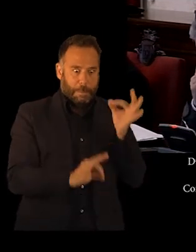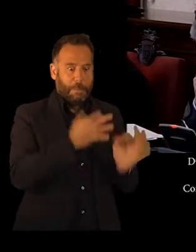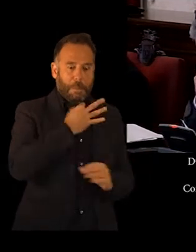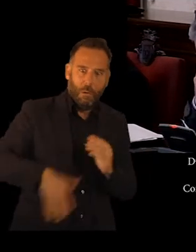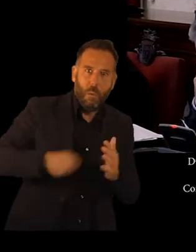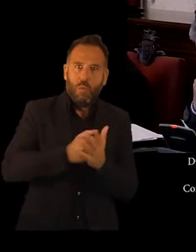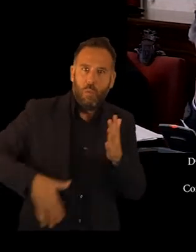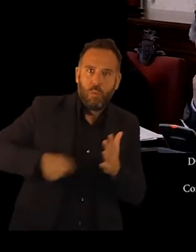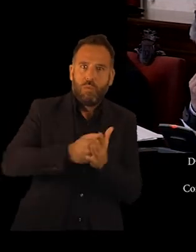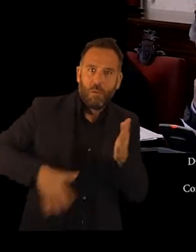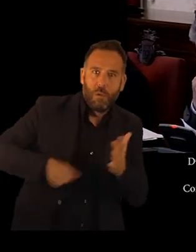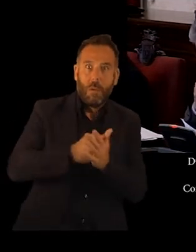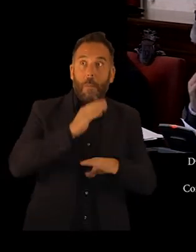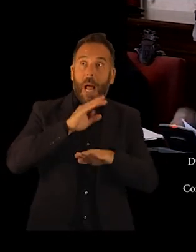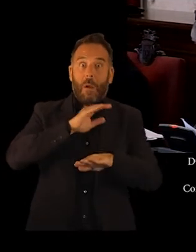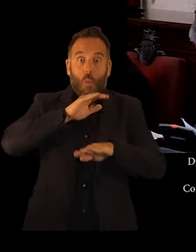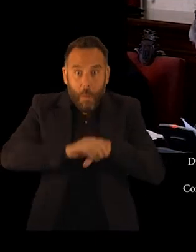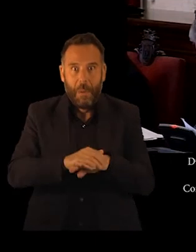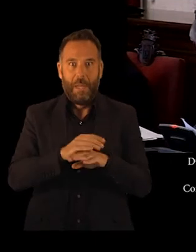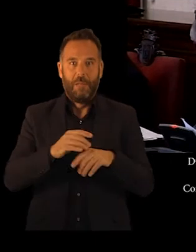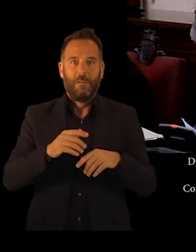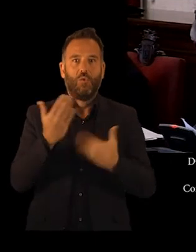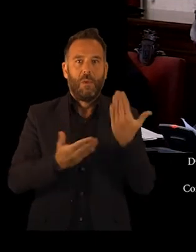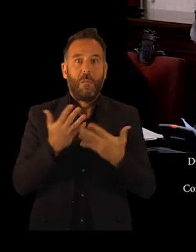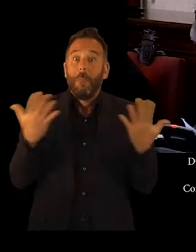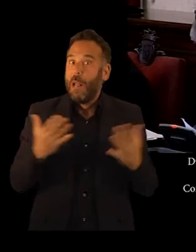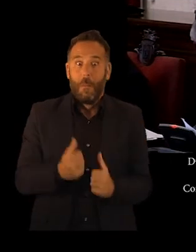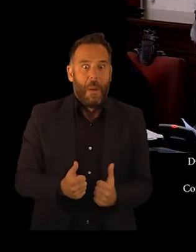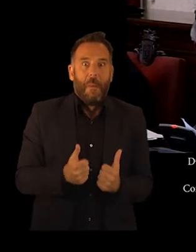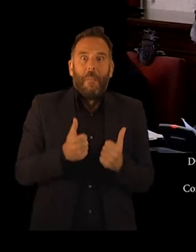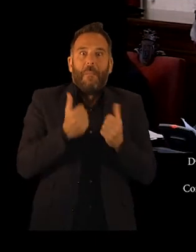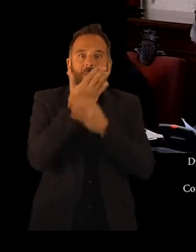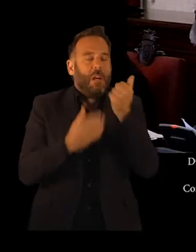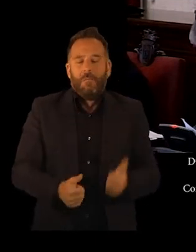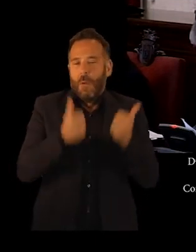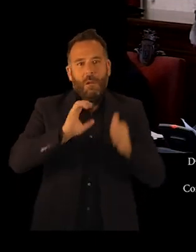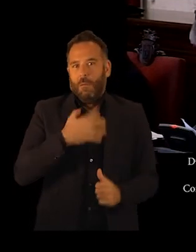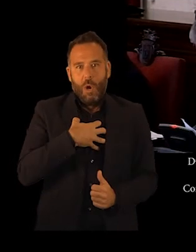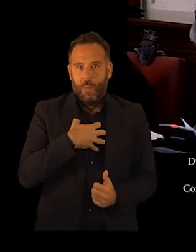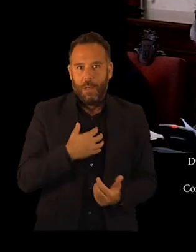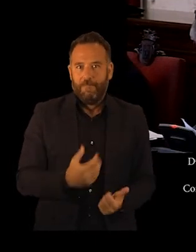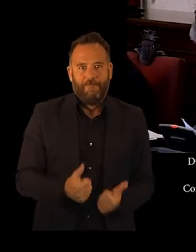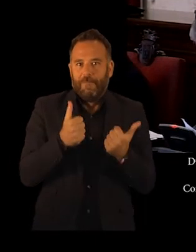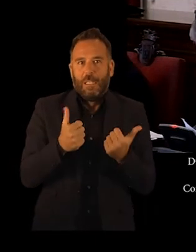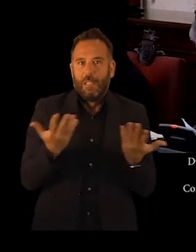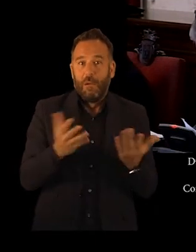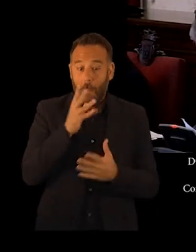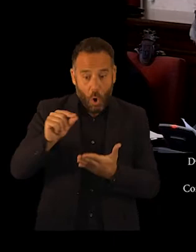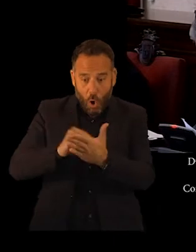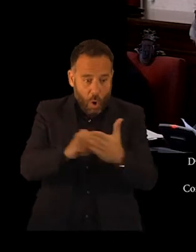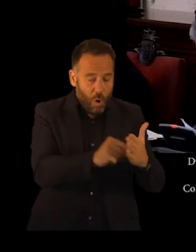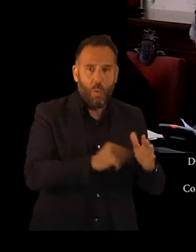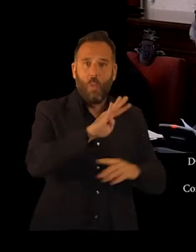al cumplimiento de gasto de la subvención. ¿Y qué ha ocurrido? Pues que la FAS no puede hacerse cargo más despago, puesto que la contratación de los 45